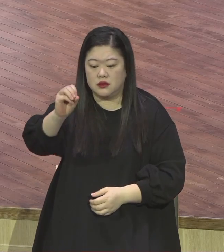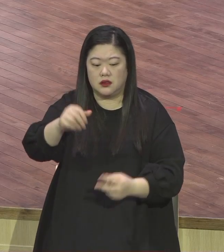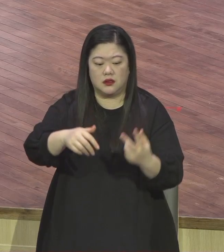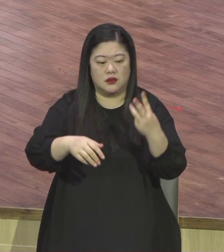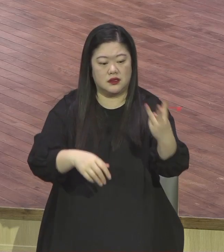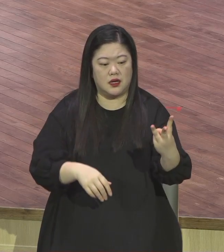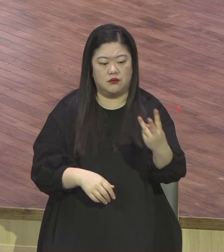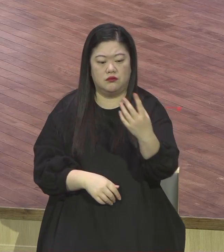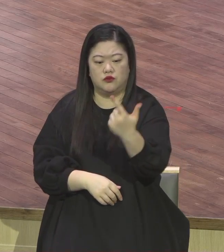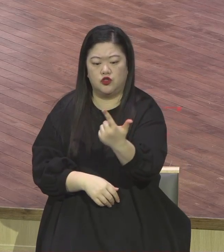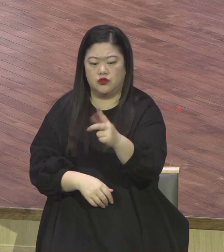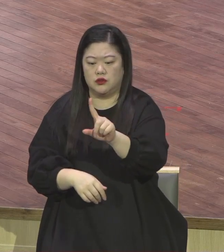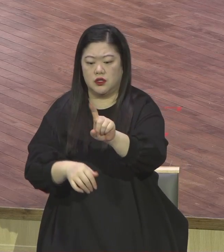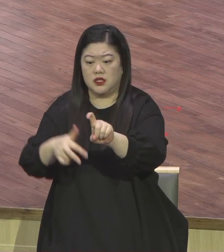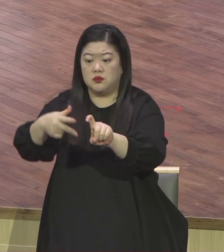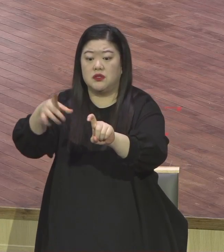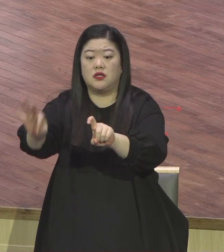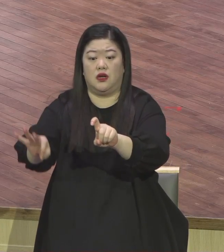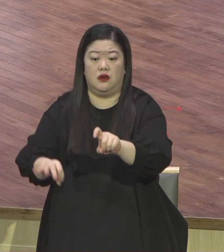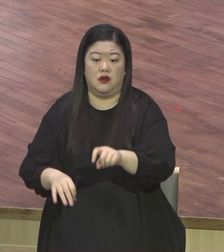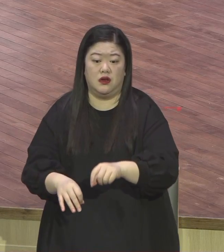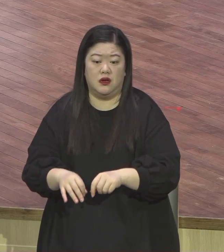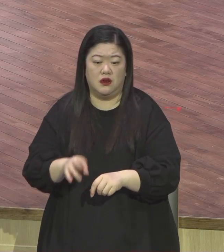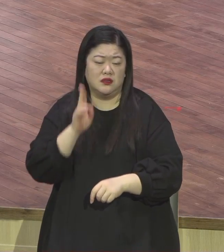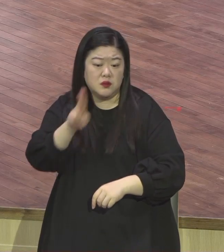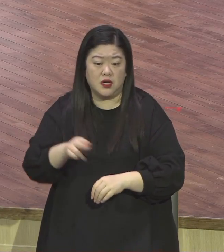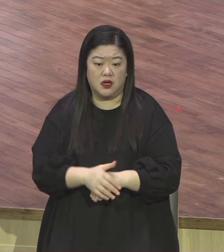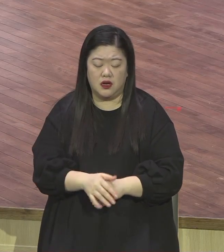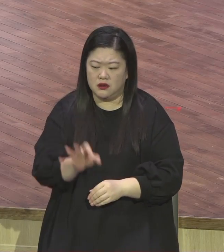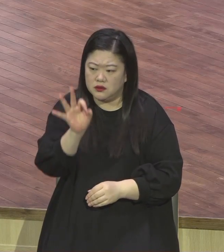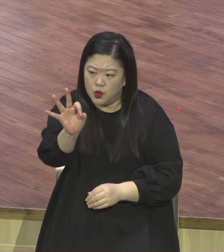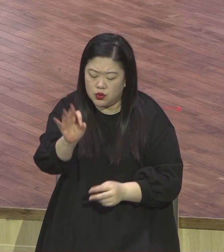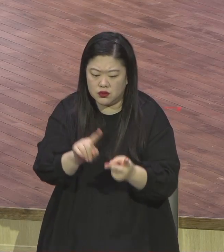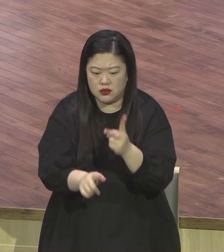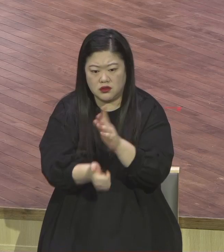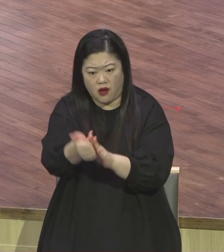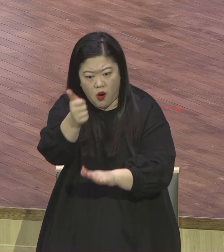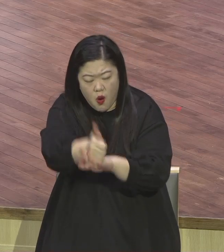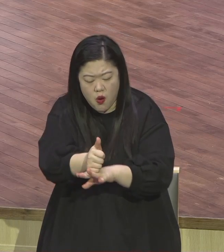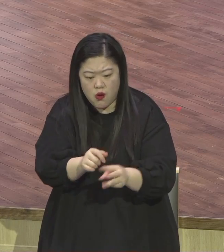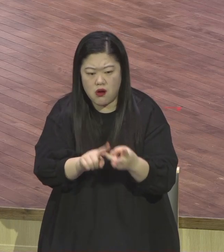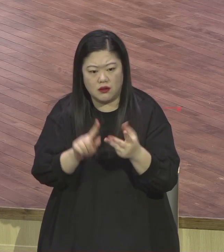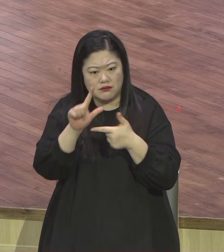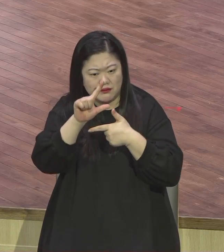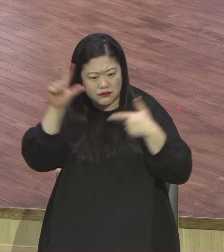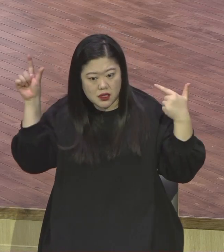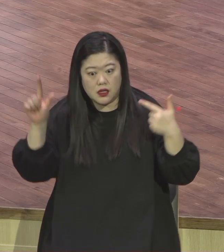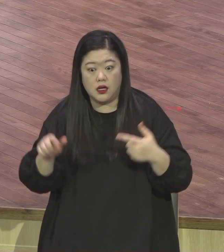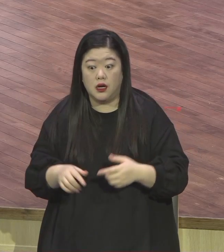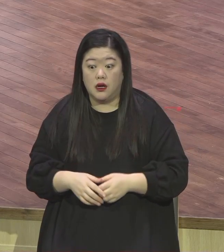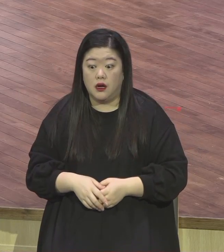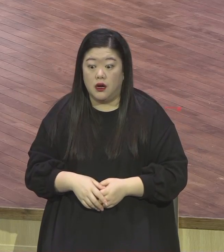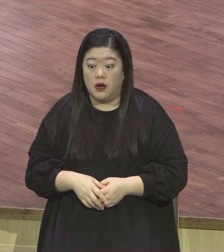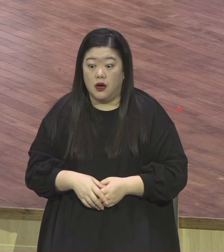전부 자기 중심, 물질 중심, 성공 중심에 잡혀가지고 똑같이 서로 그렇게 피튀기를 싸우니까